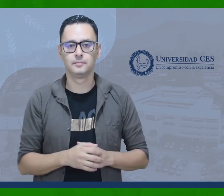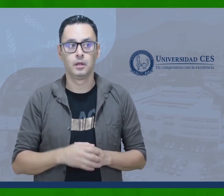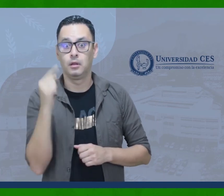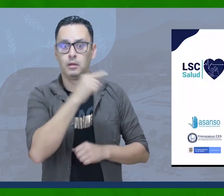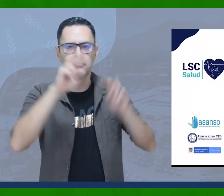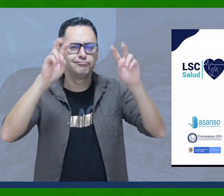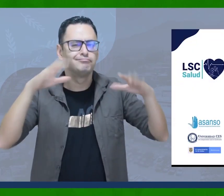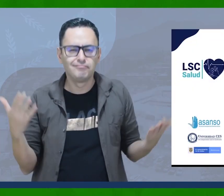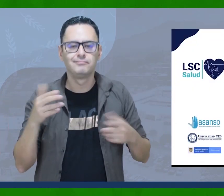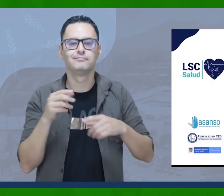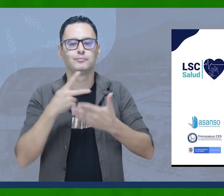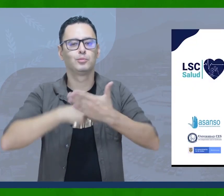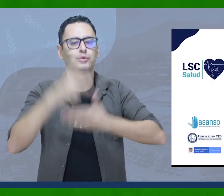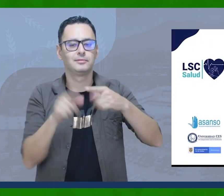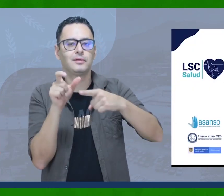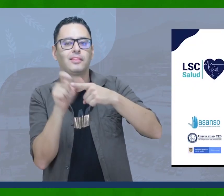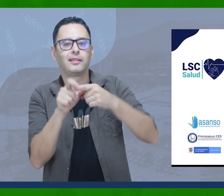vocabulario de salud, como lo ven aquí.